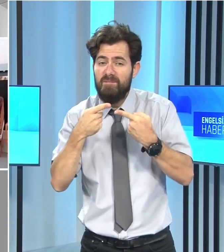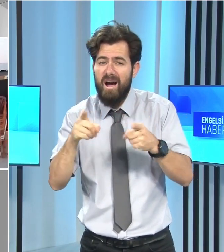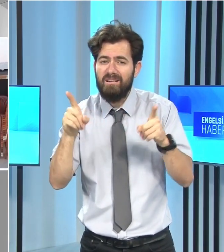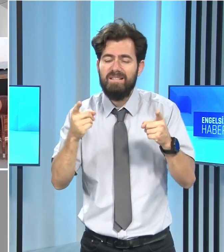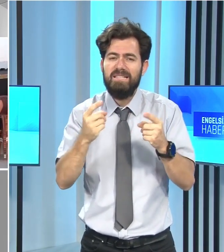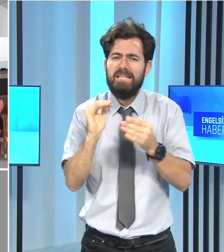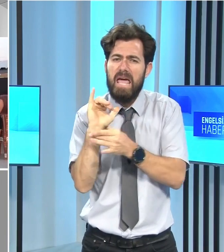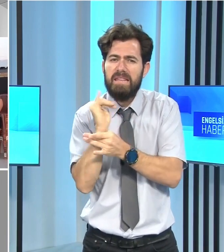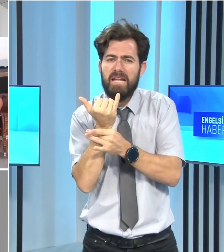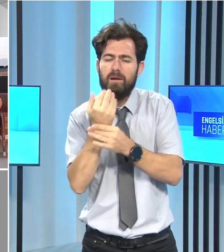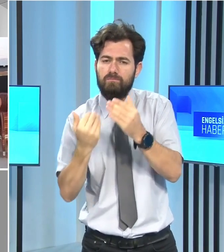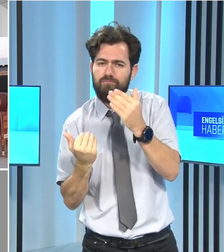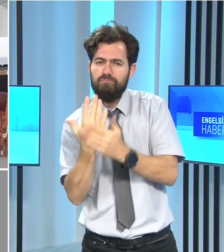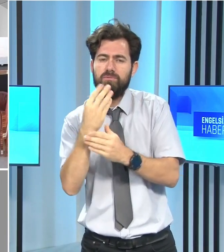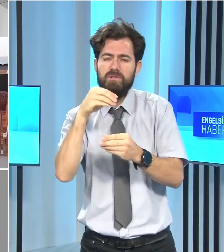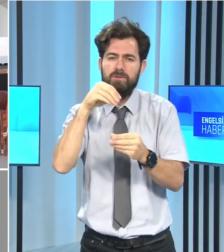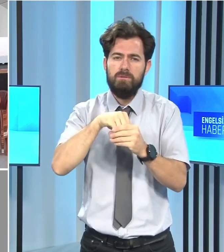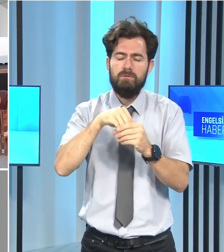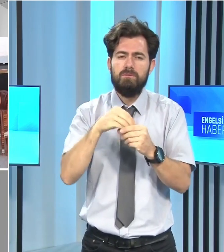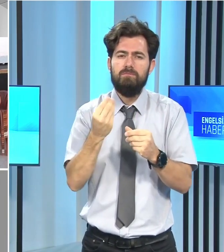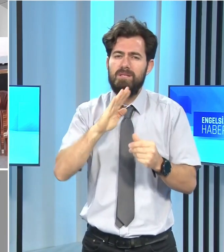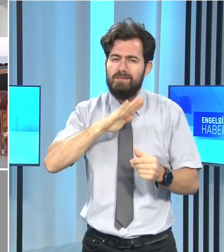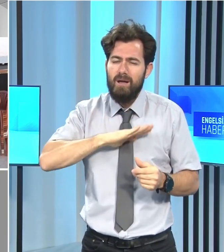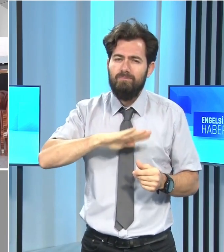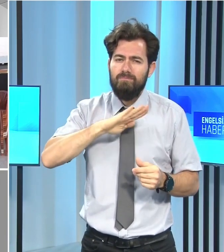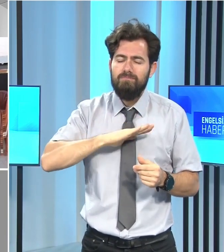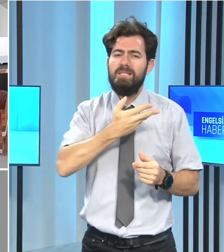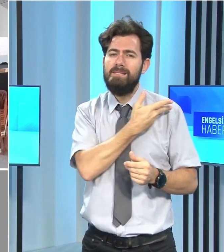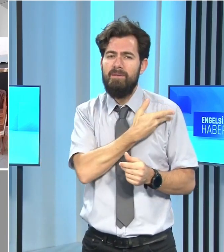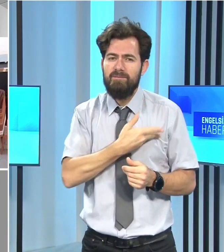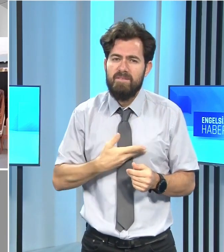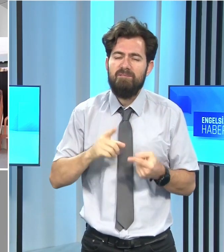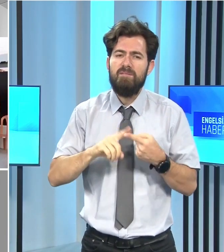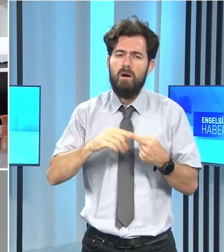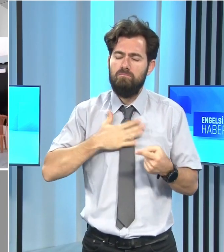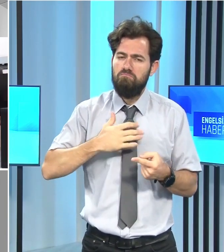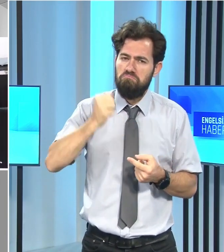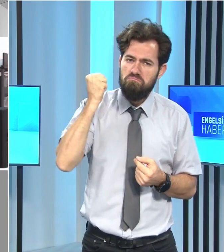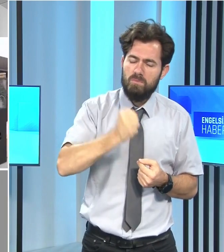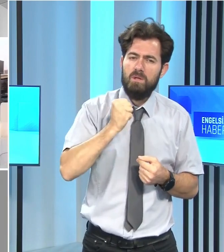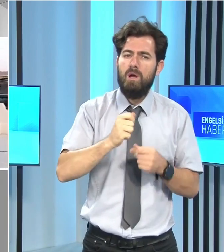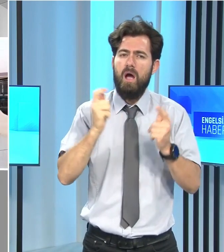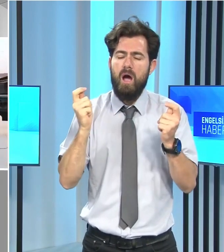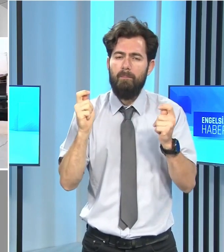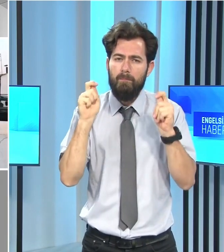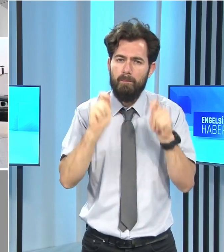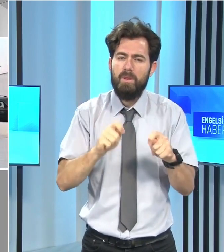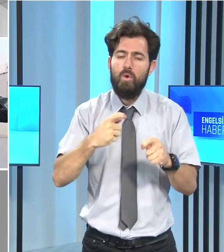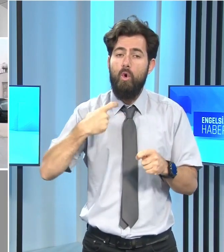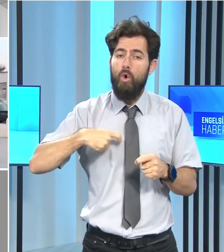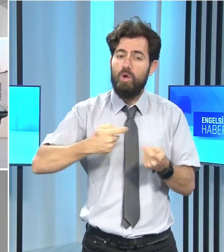ortaya çıkması için sabır, sevgi ve özveriyle verilen özel eğitimle